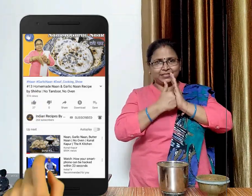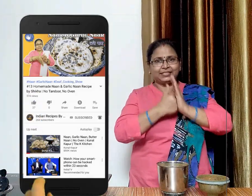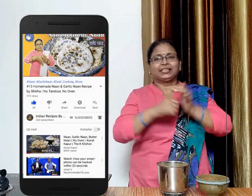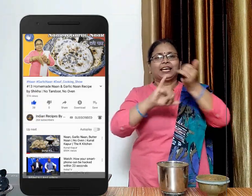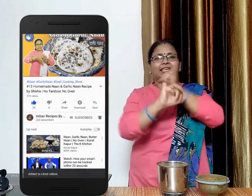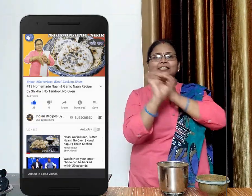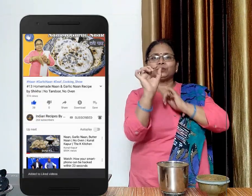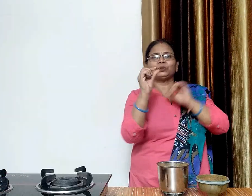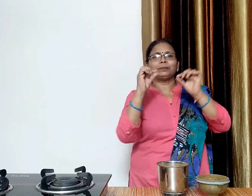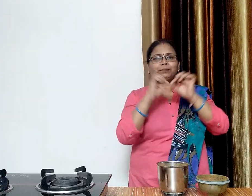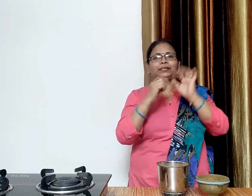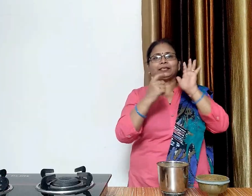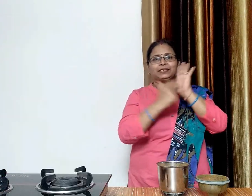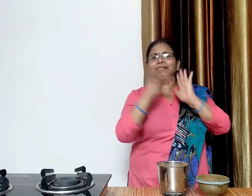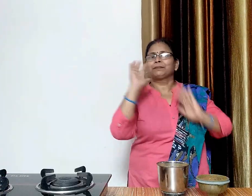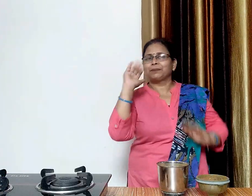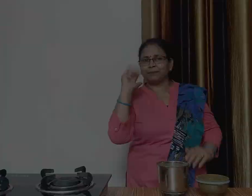लाइक और इस चैनल को सब्सक्राब करने ना भूले